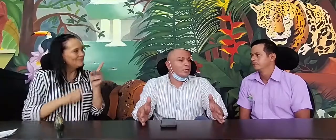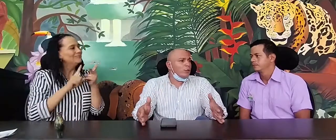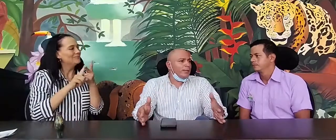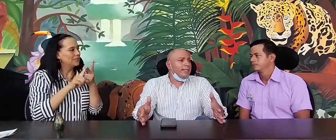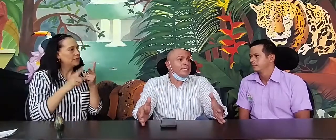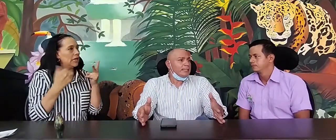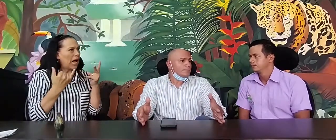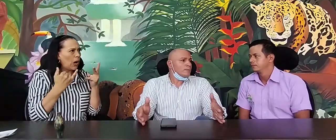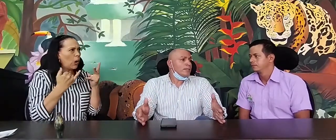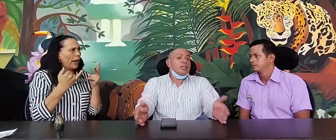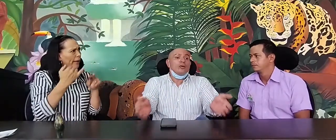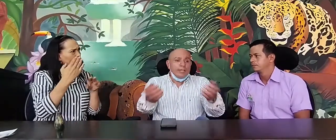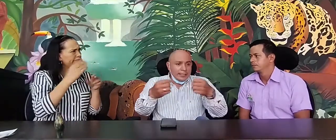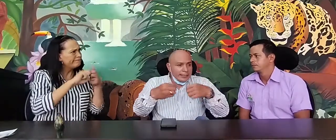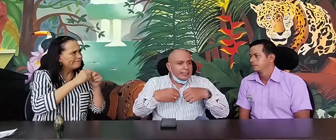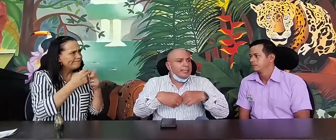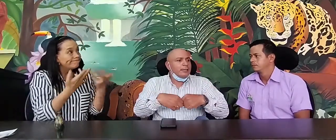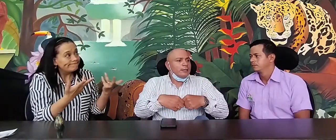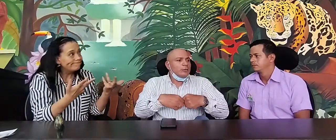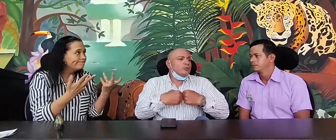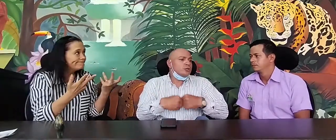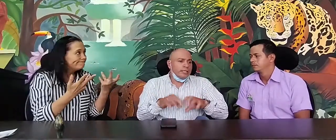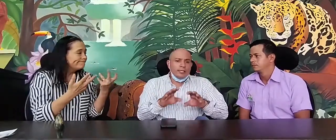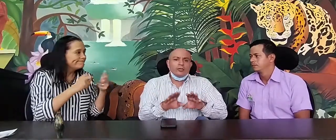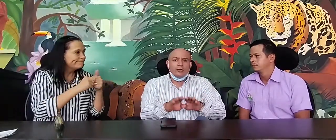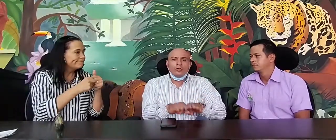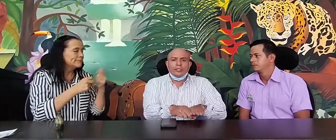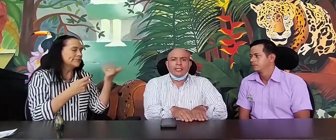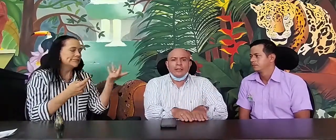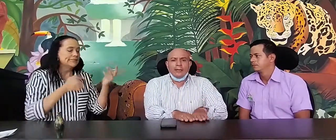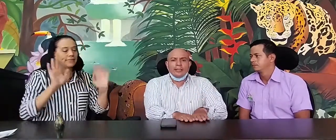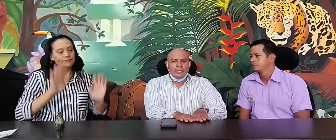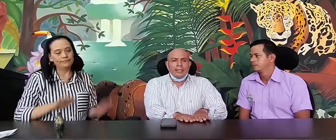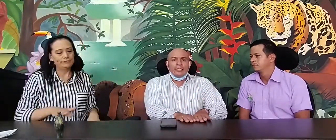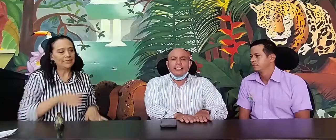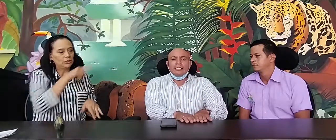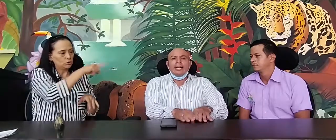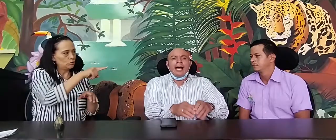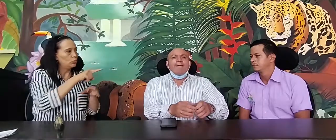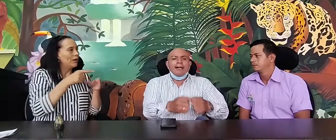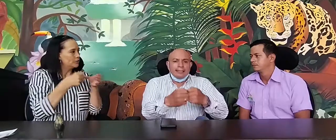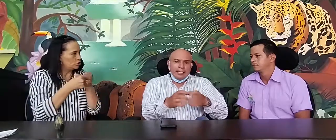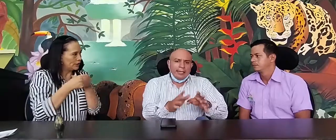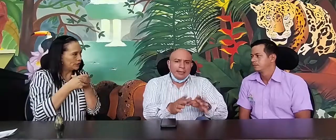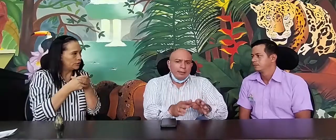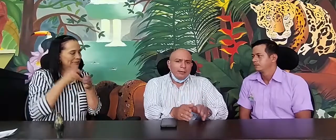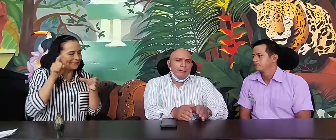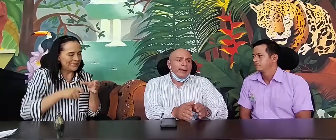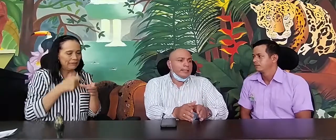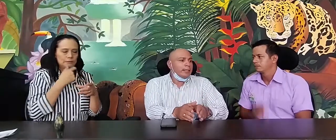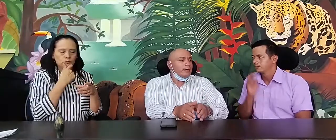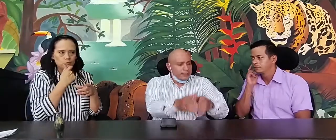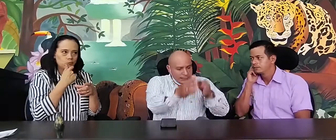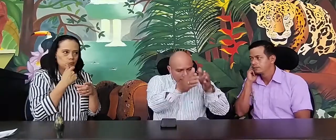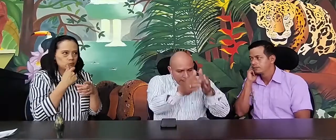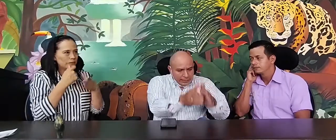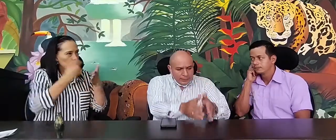inconveniente, inconveniente es que ustedes son los que deben de entrar a banderar para que se hagan